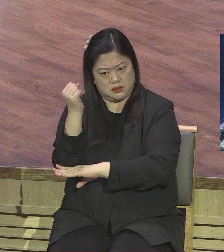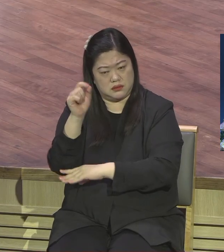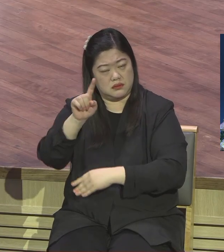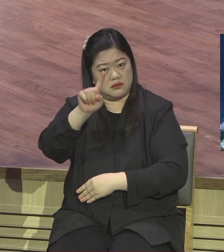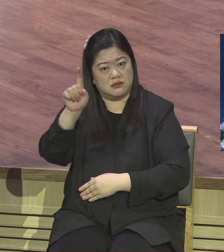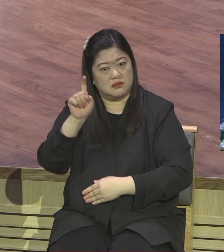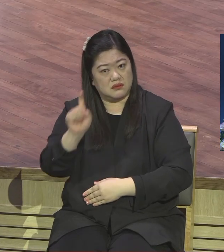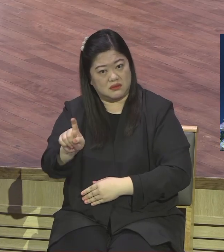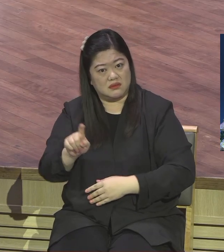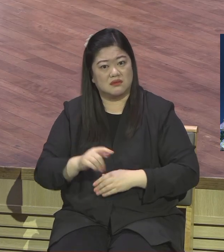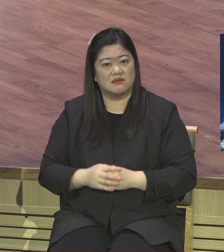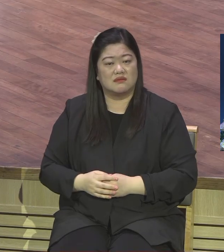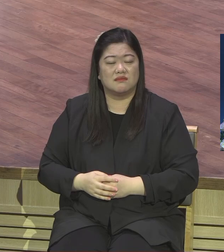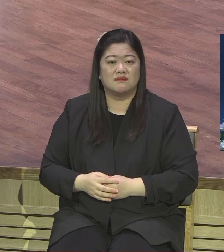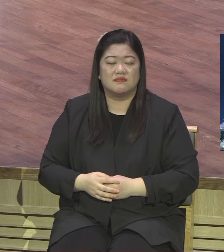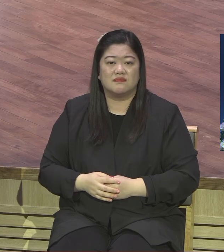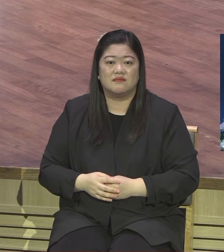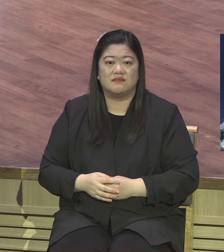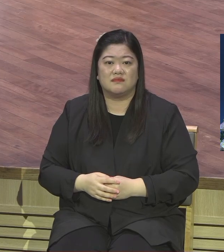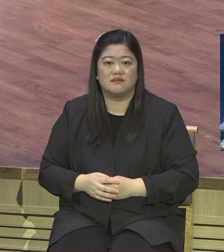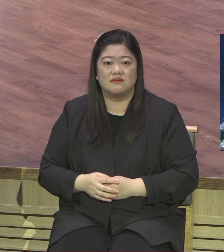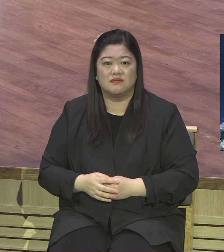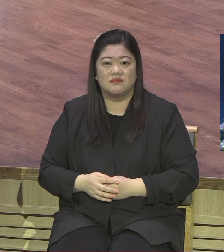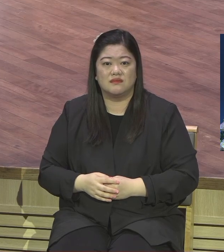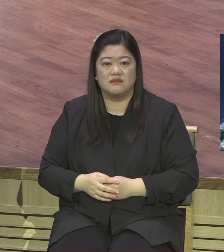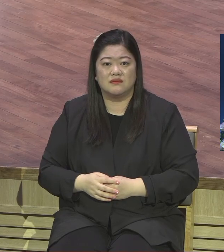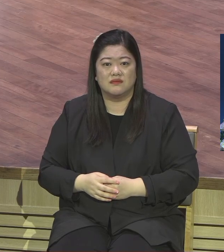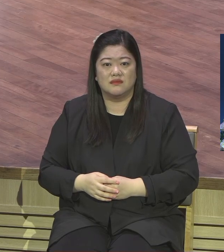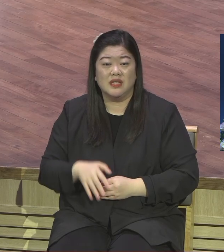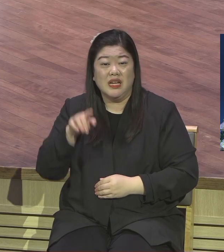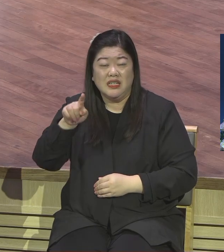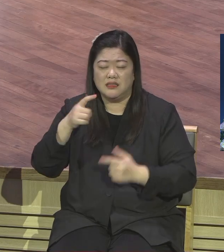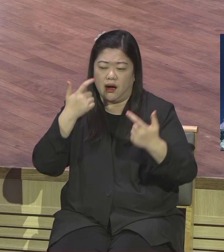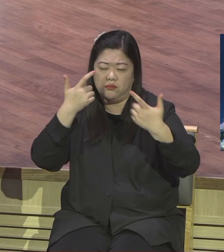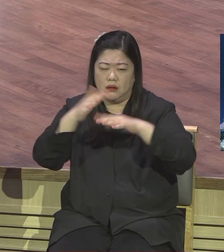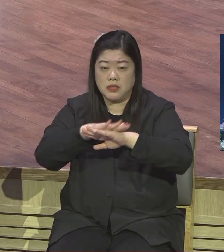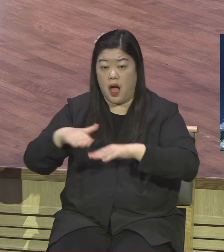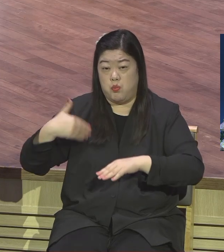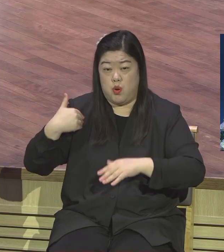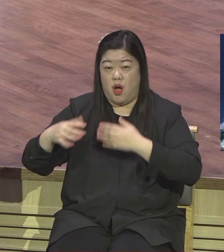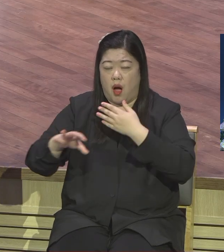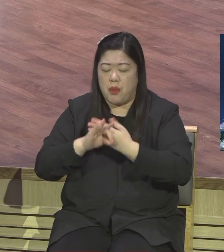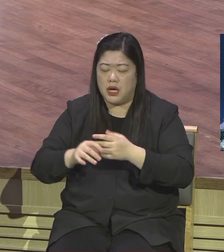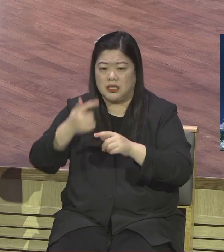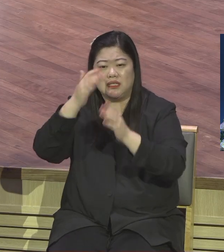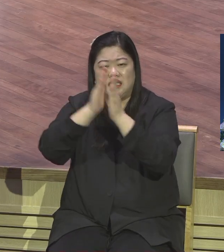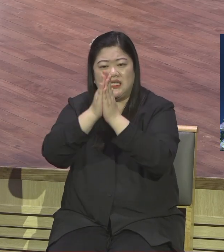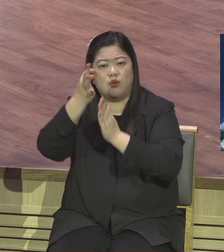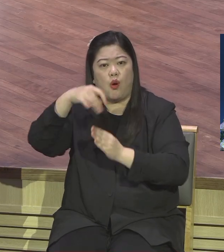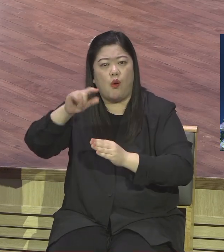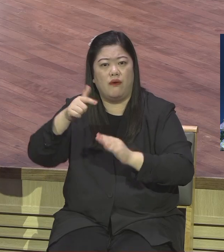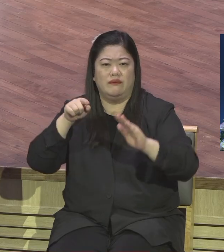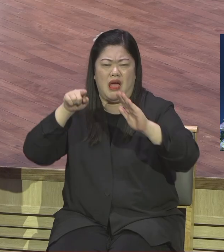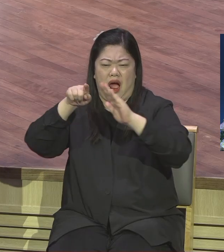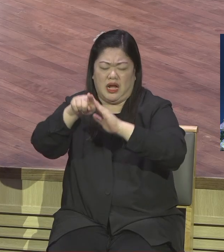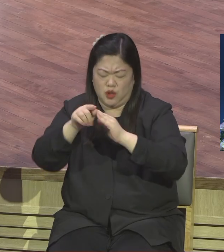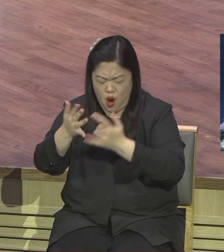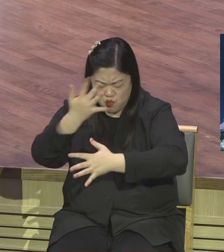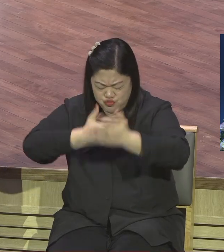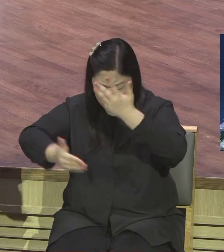그걸 모르니까 지금도 기도원에 가서 불받아 불불 막 그냥 불달라고 기도하고 지금도